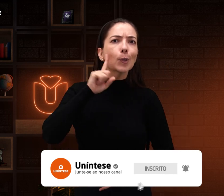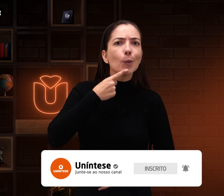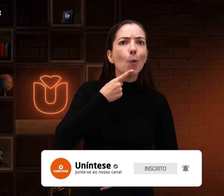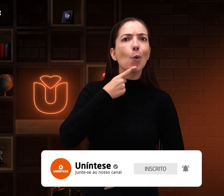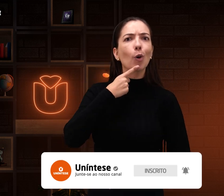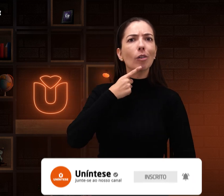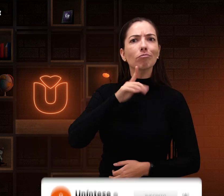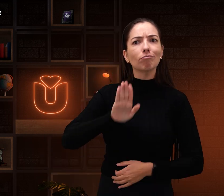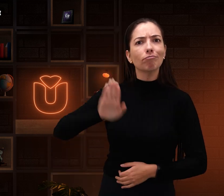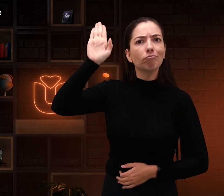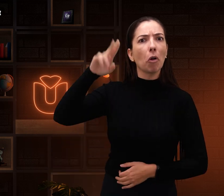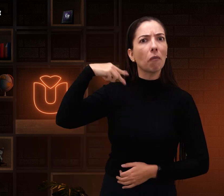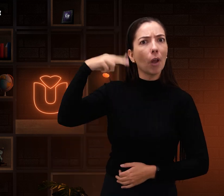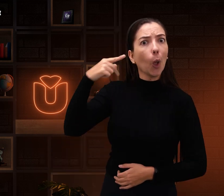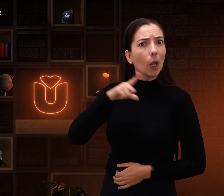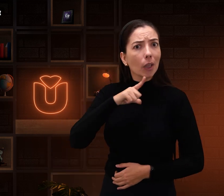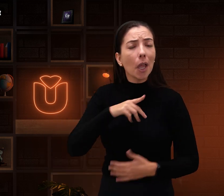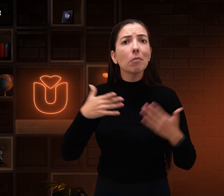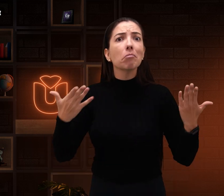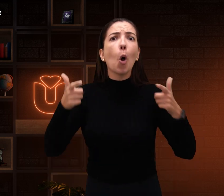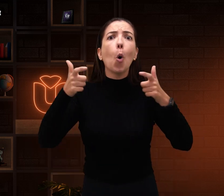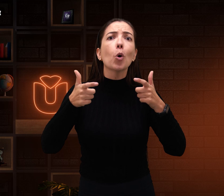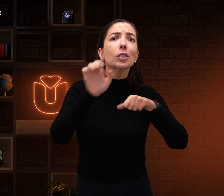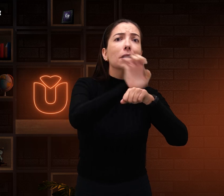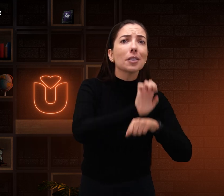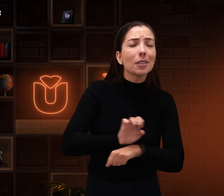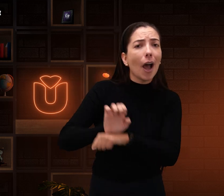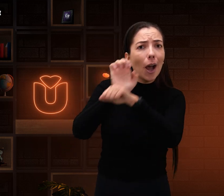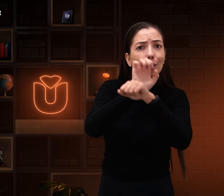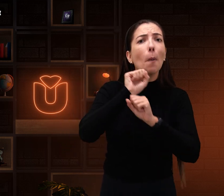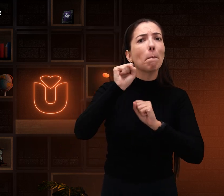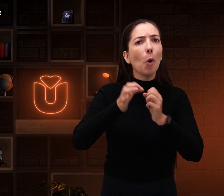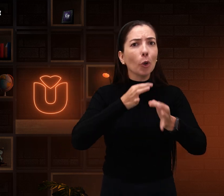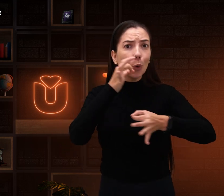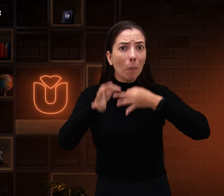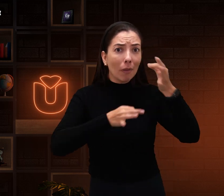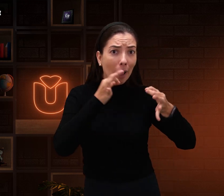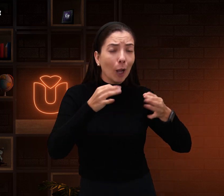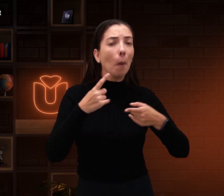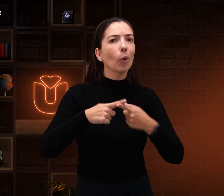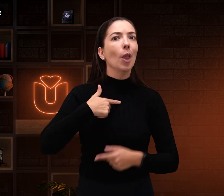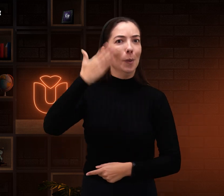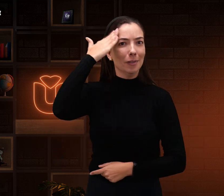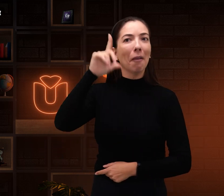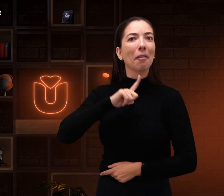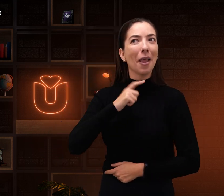surdos que são vereadores nos estados de vocês. Comente aqui conosco, porque eu quero saber